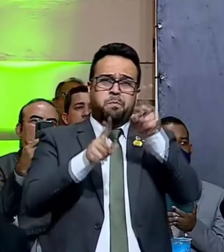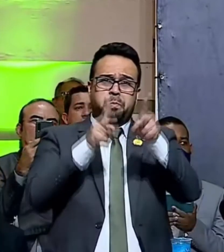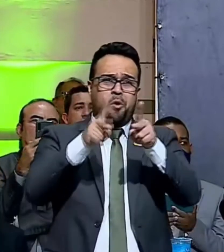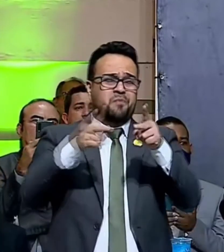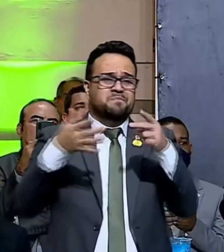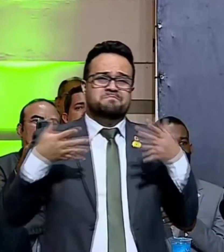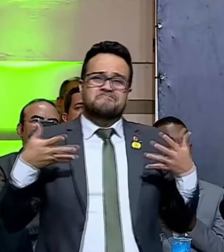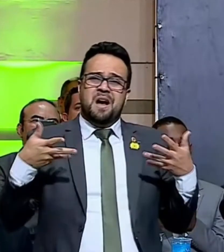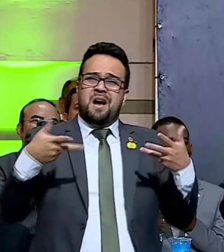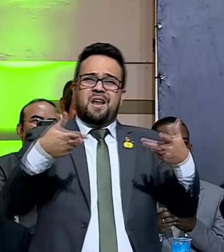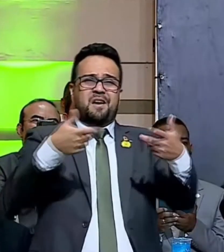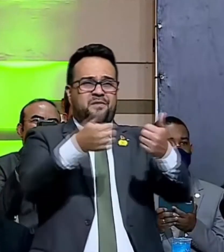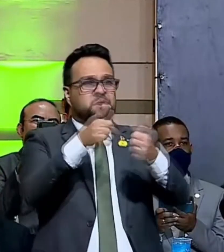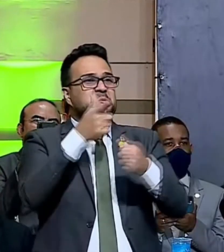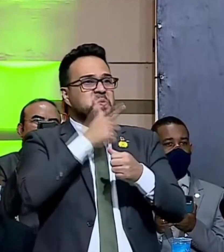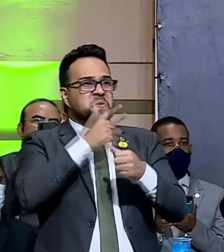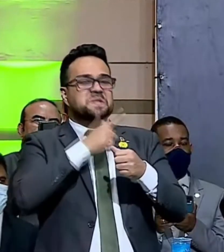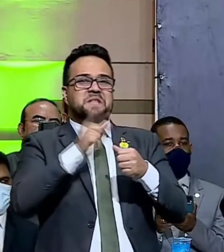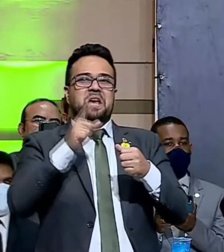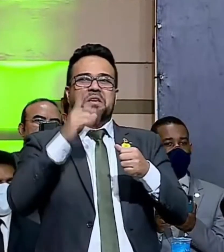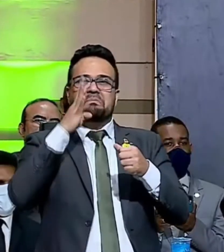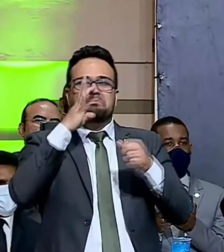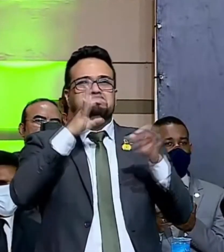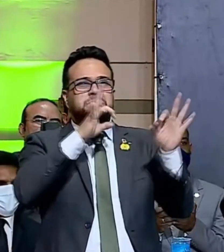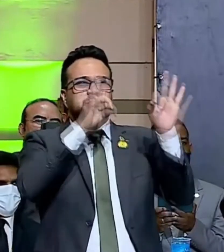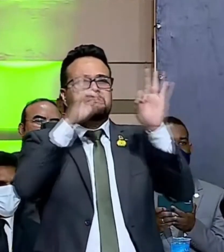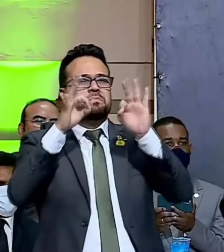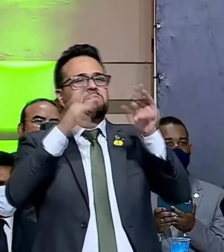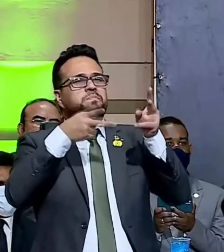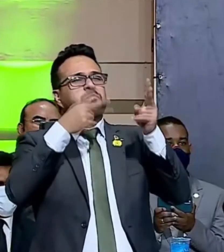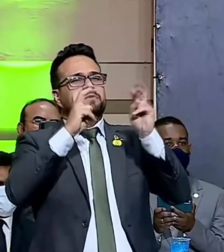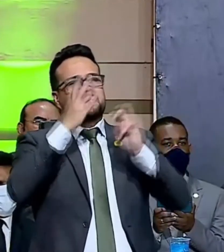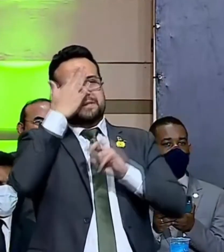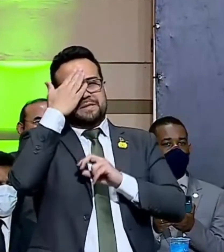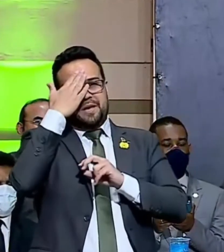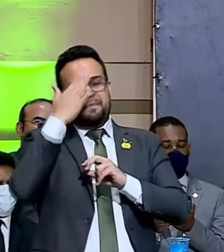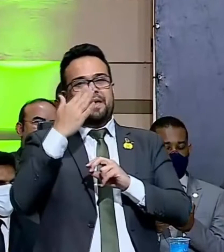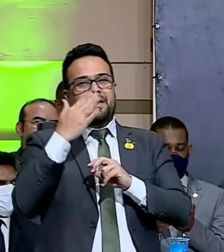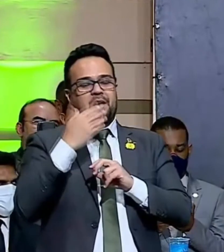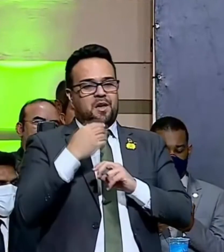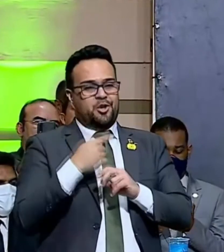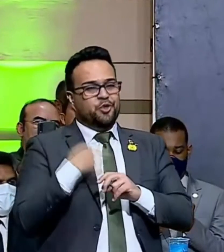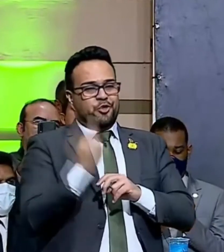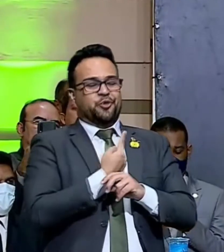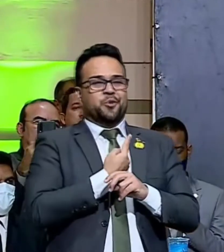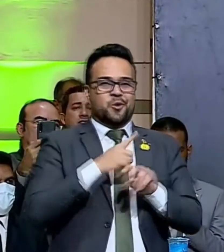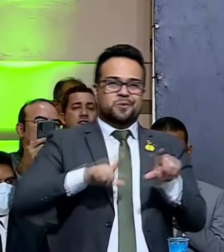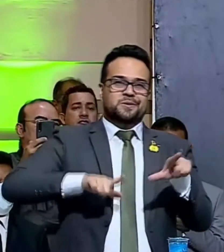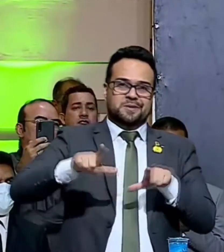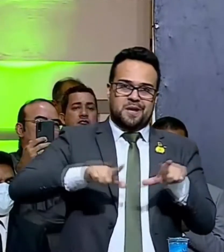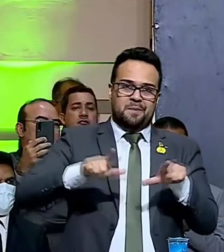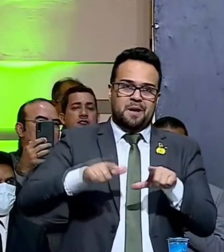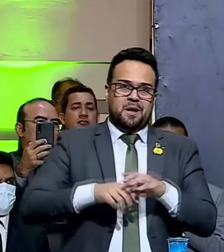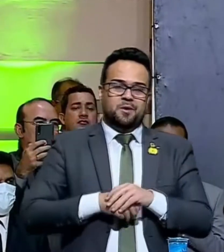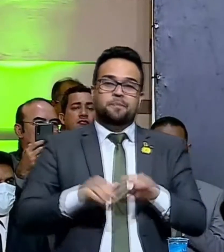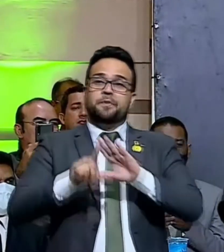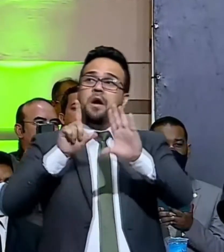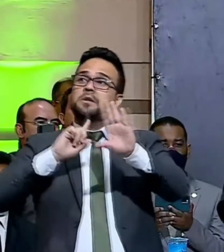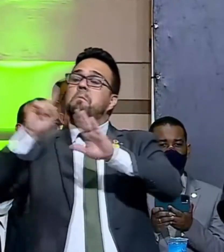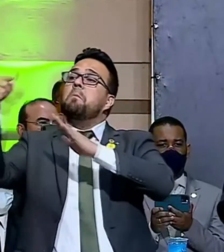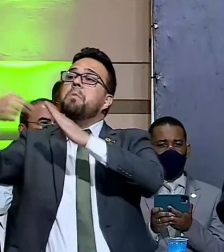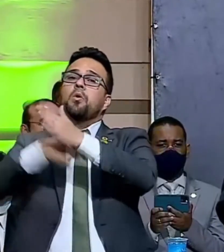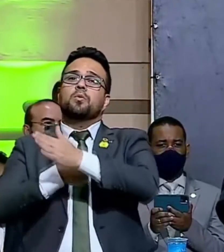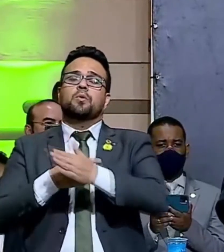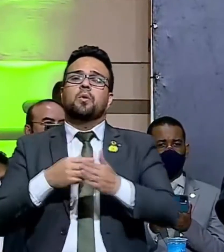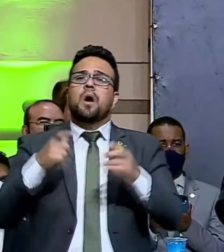que consegue nos acompanhar e discernir aquilo que estamos fazendo. Me